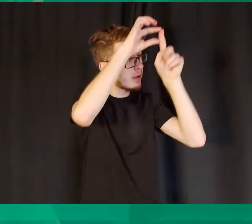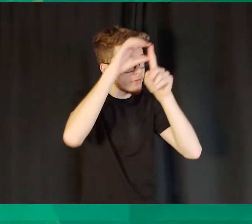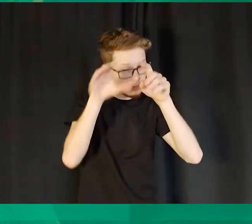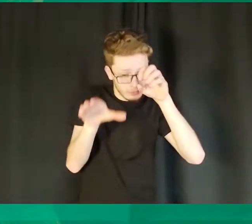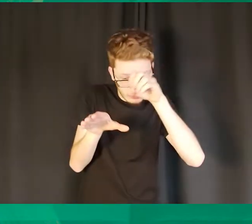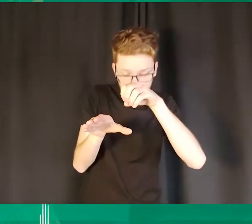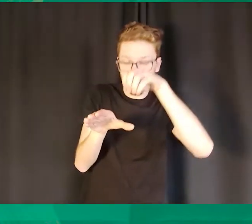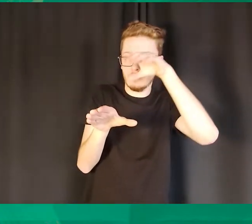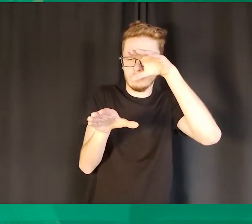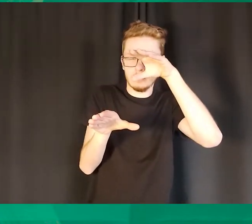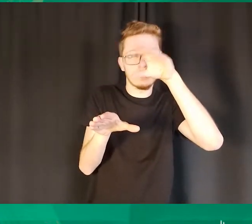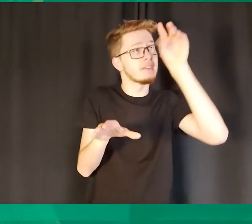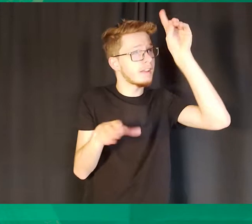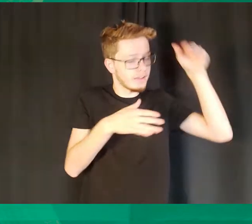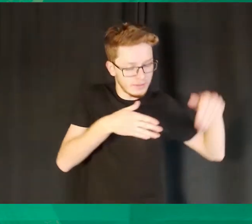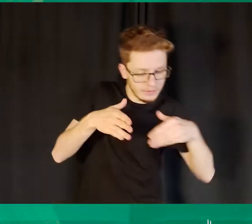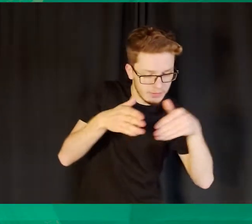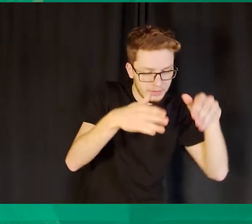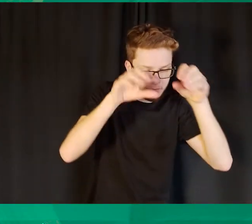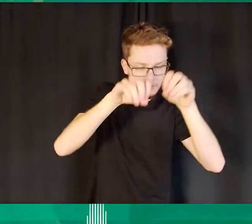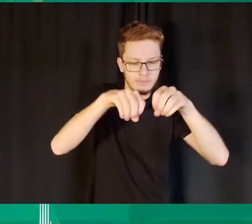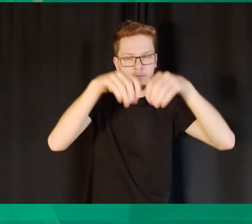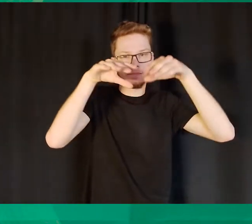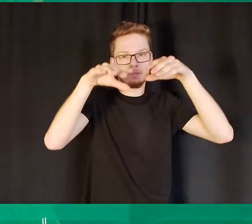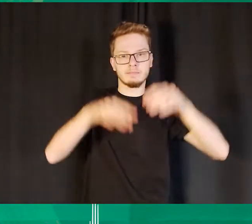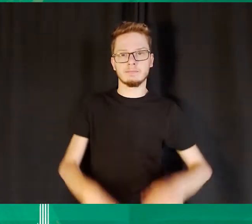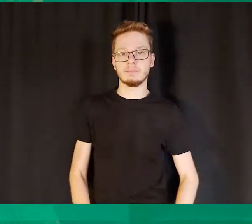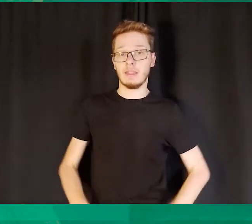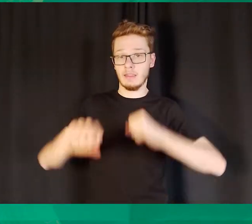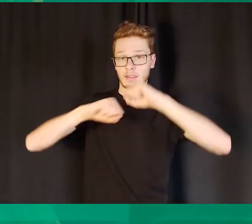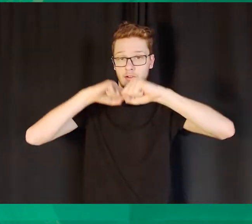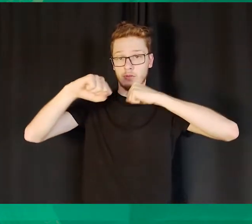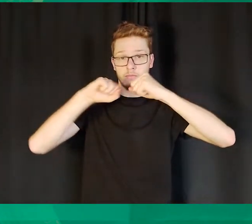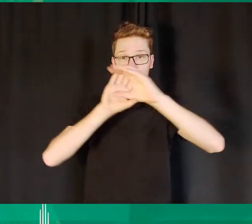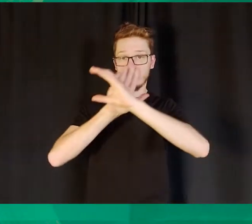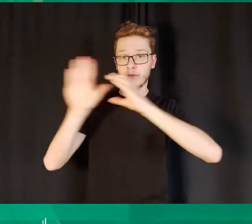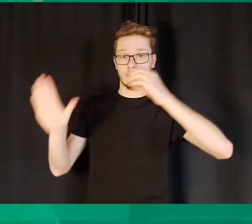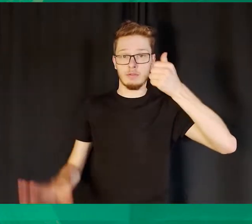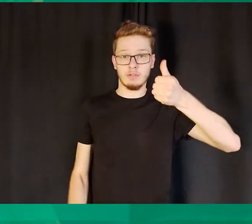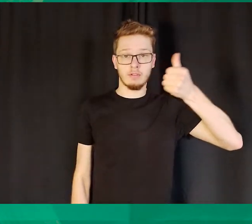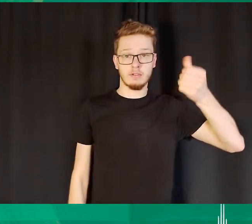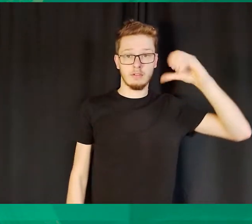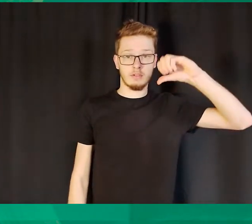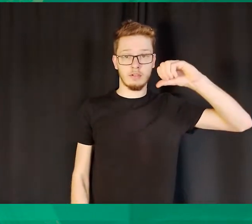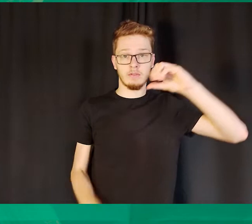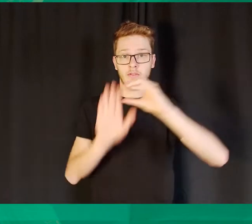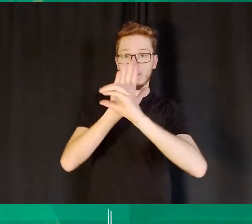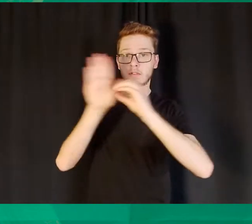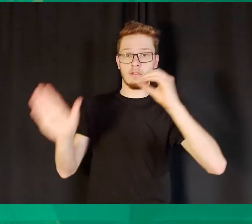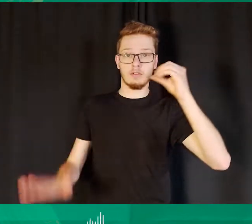assim A princípio, seus discípulos não entenderam isso. Só depois que Jesus foi glorificado,